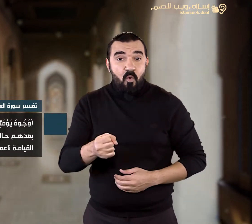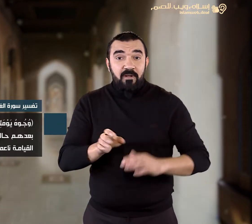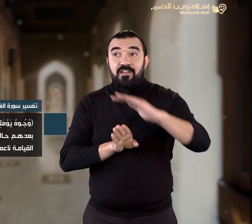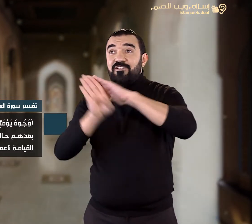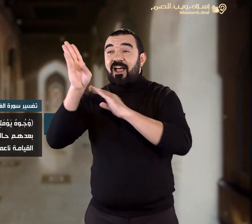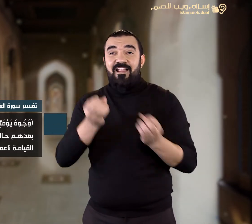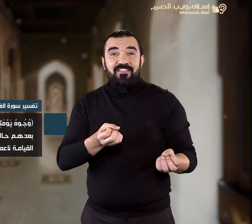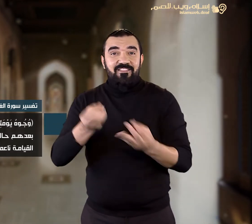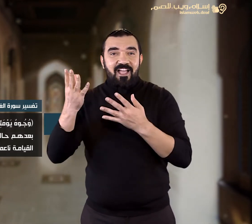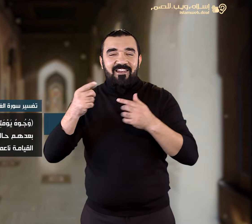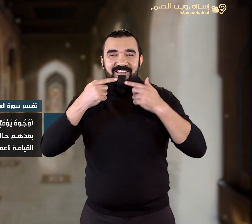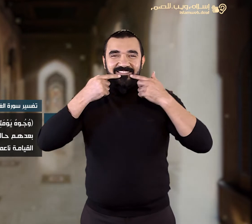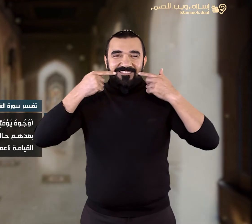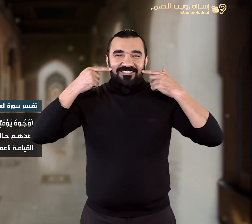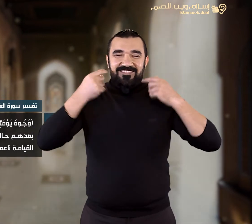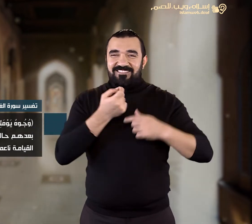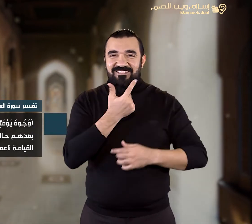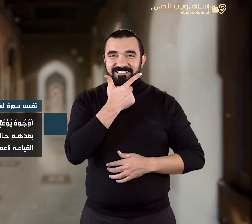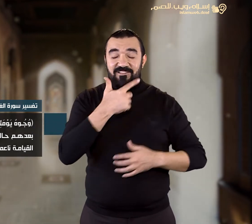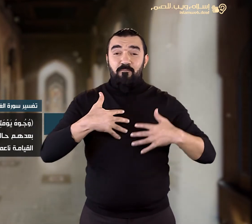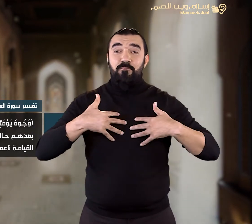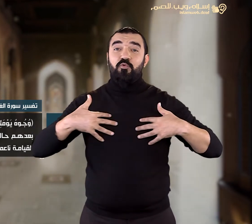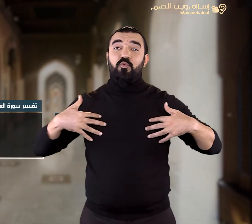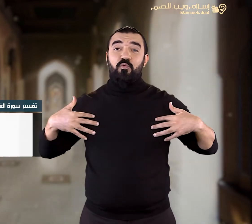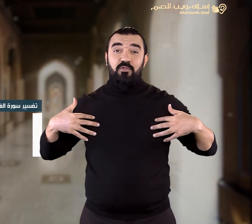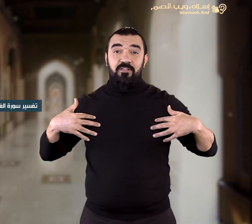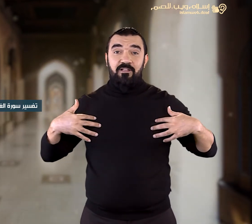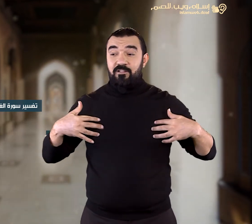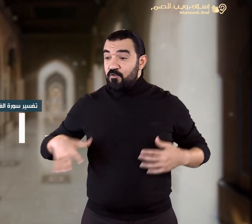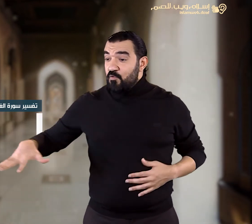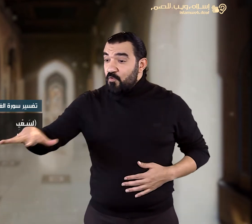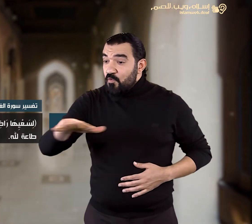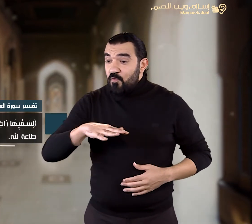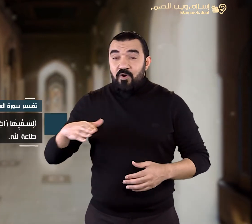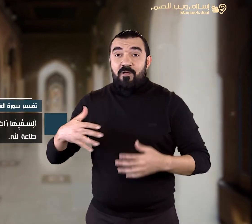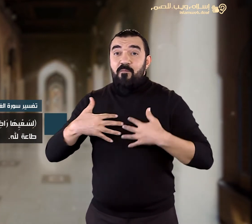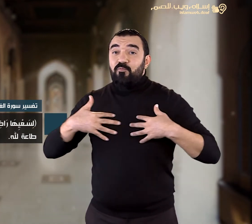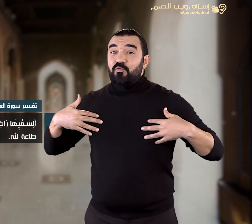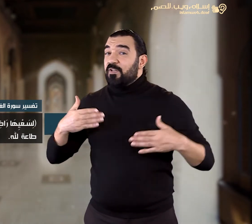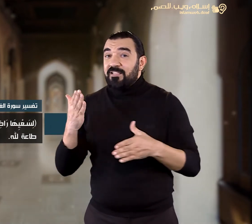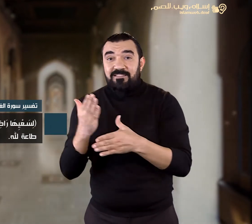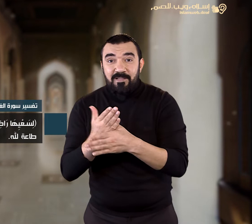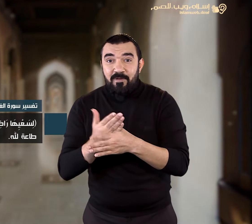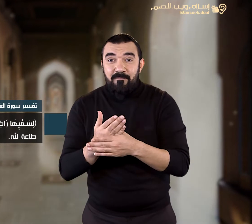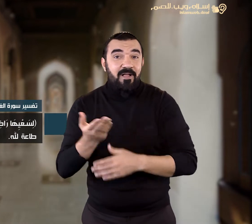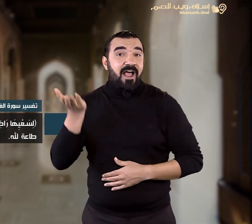ناعمة أي ذات بهجة وحسن لسعيها راضية أي